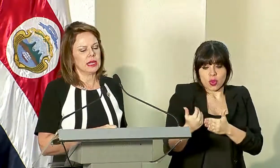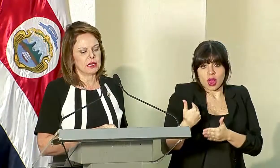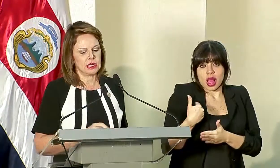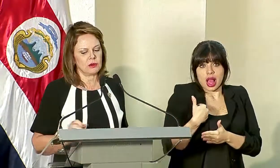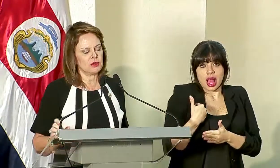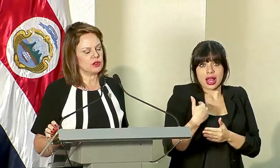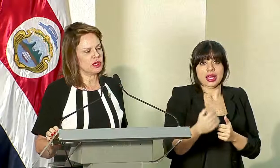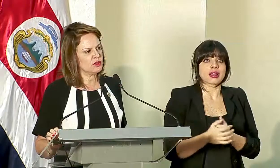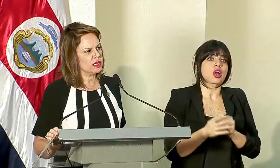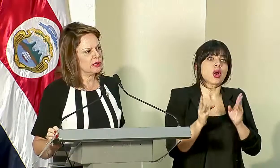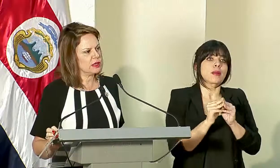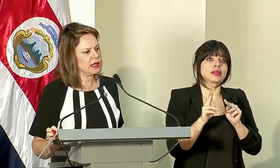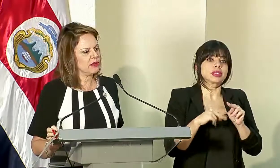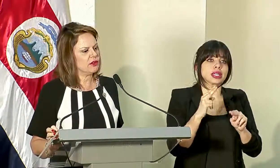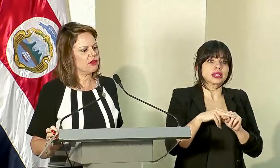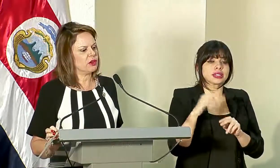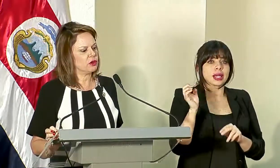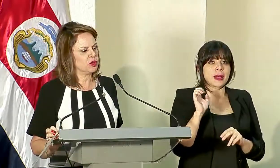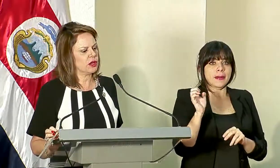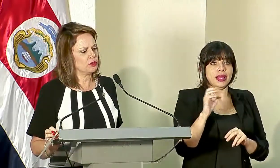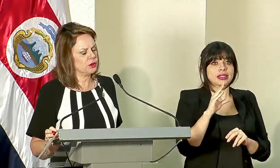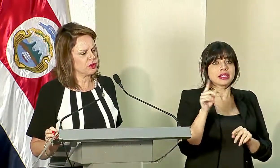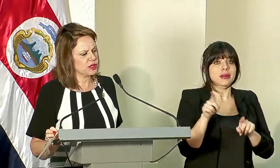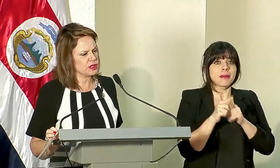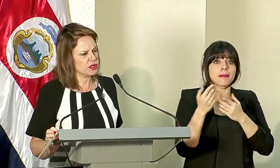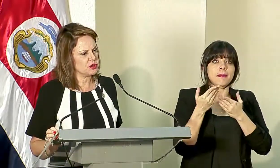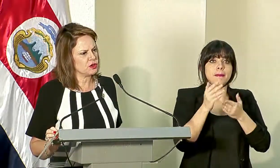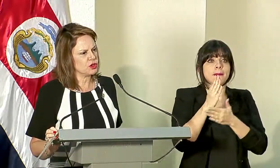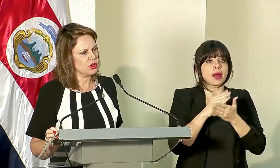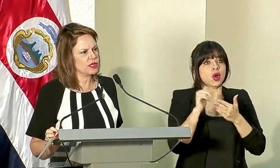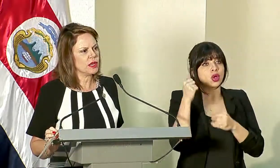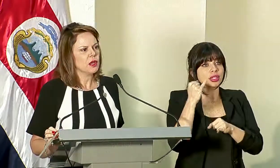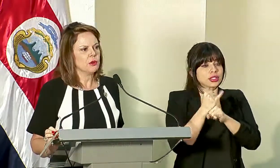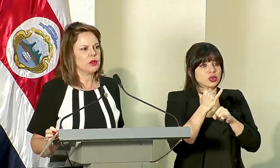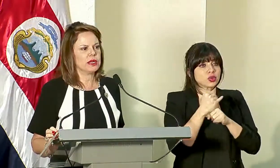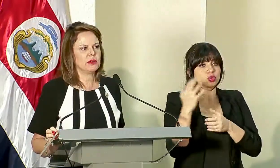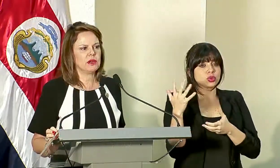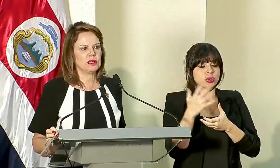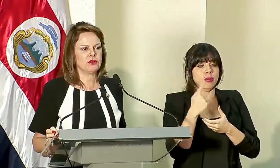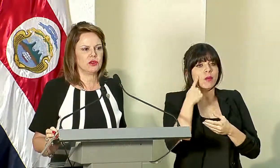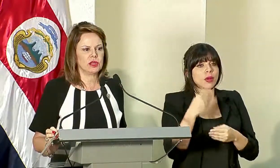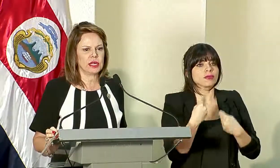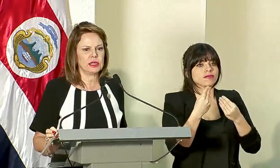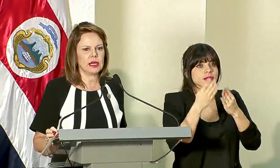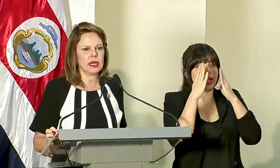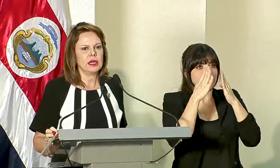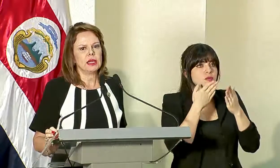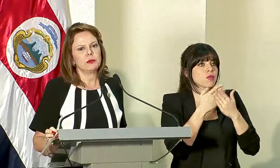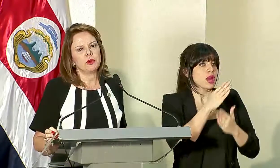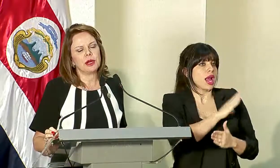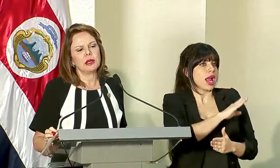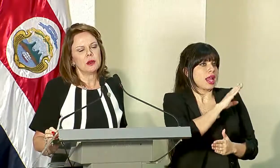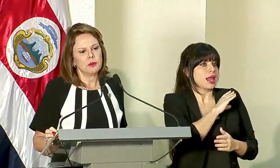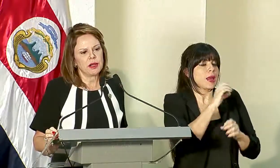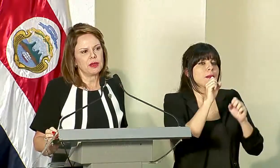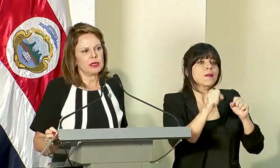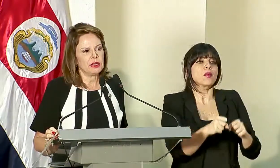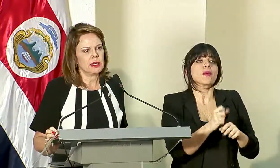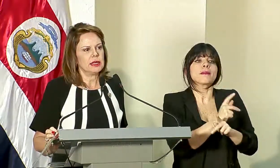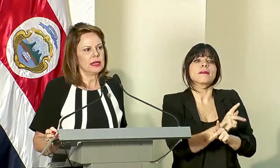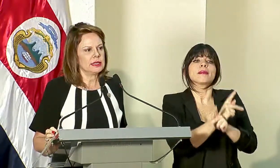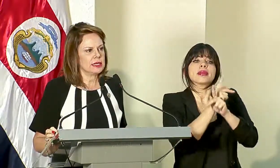en la Comisión Nacional de Emergencias y otorgados por otras instituciones, poder dar una atención de calidad y poder